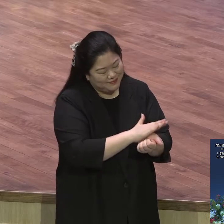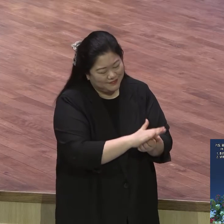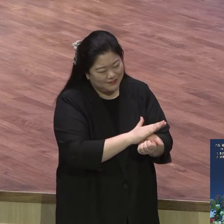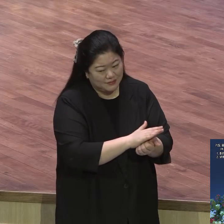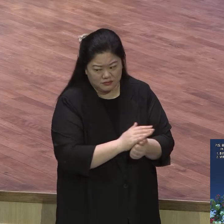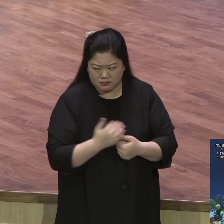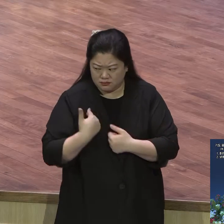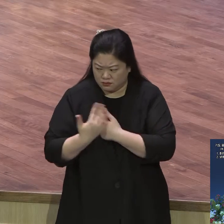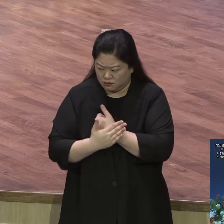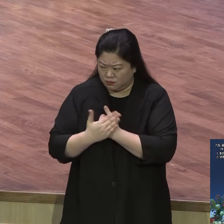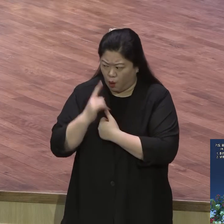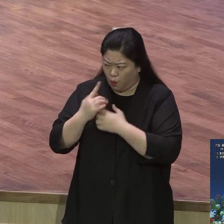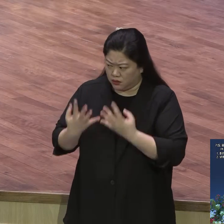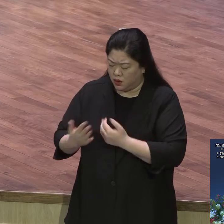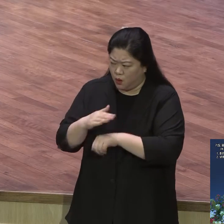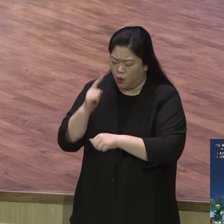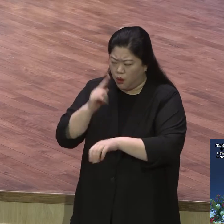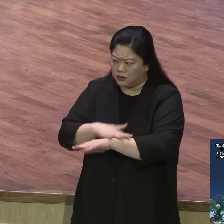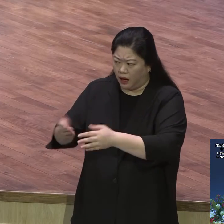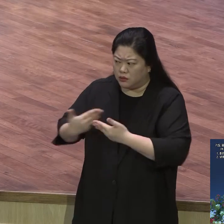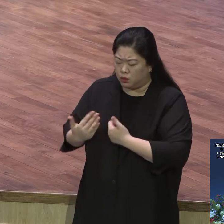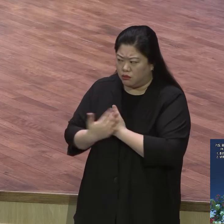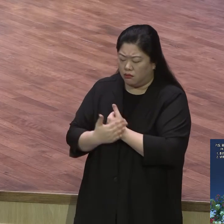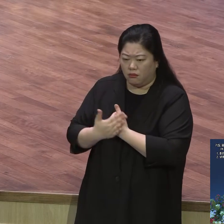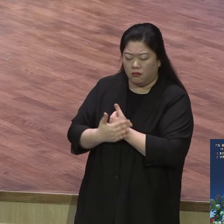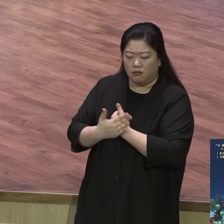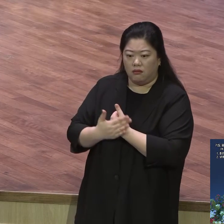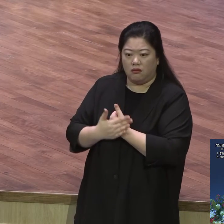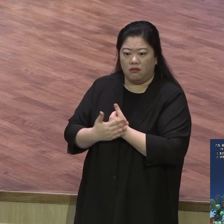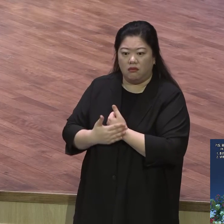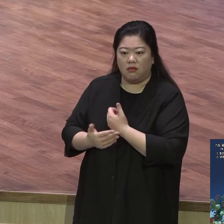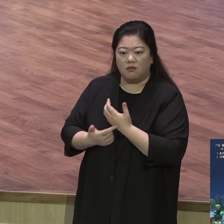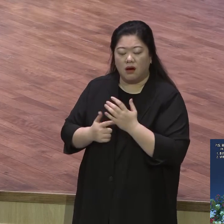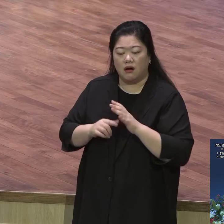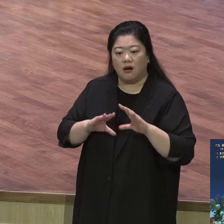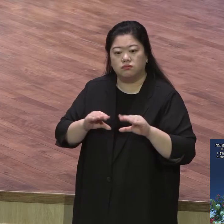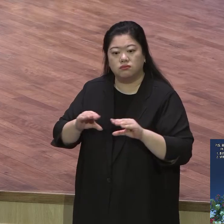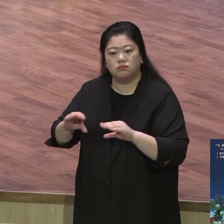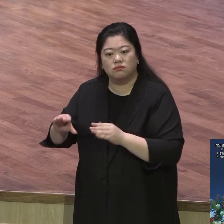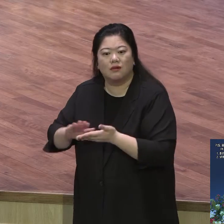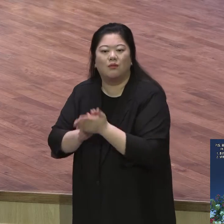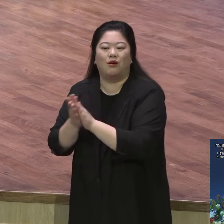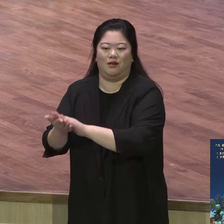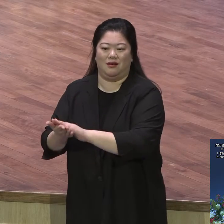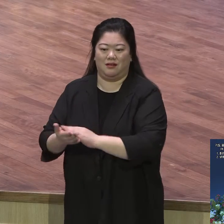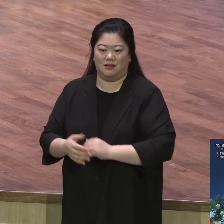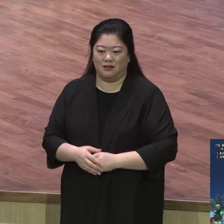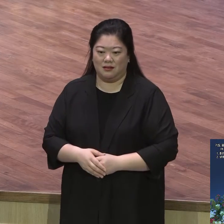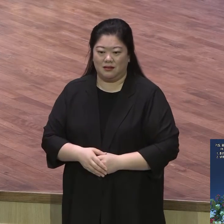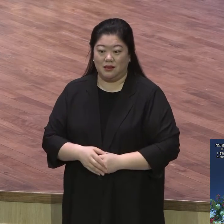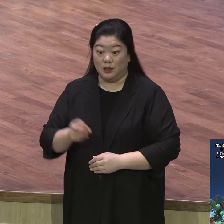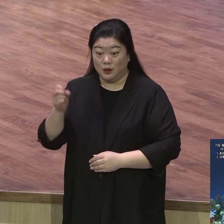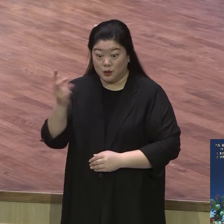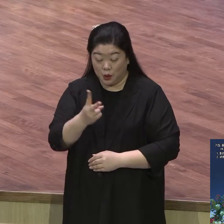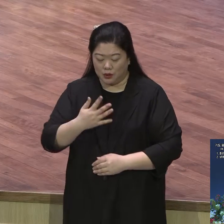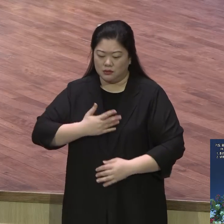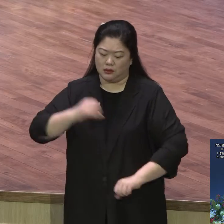상대방이 불신자다 그러면 내가 살아가는 모습을 통해서 내 삶을 통해서